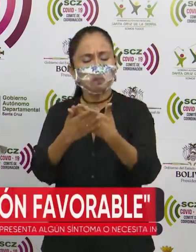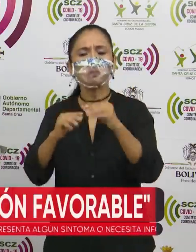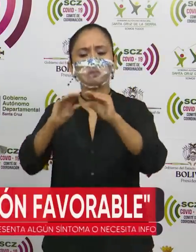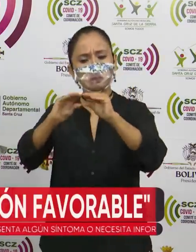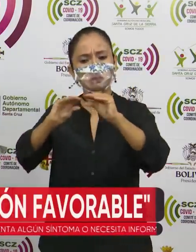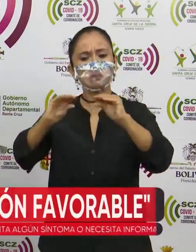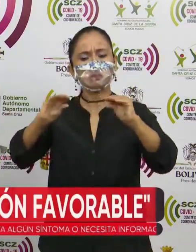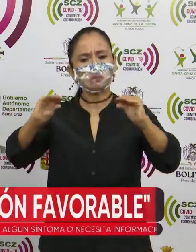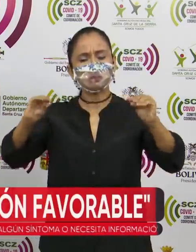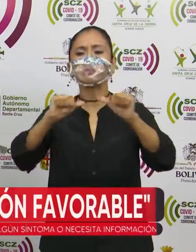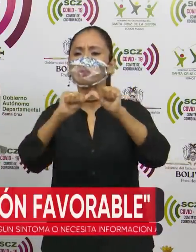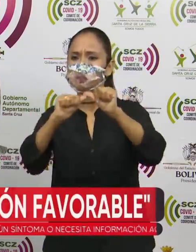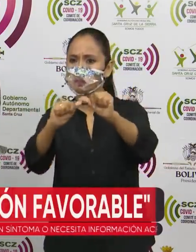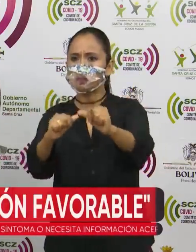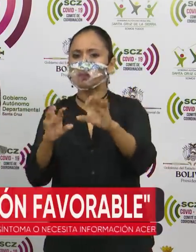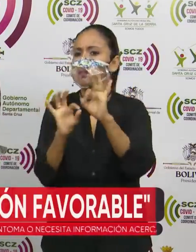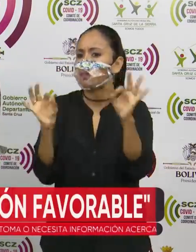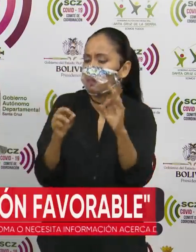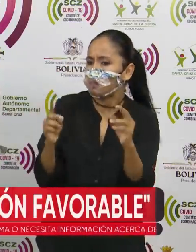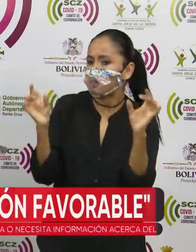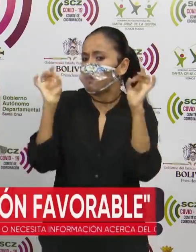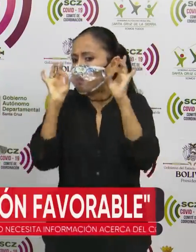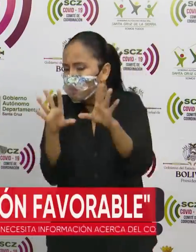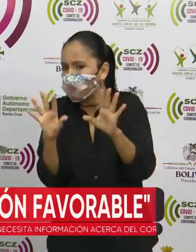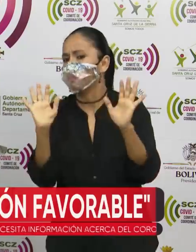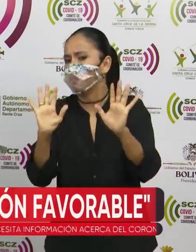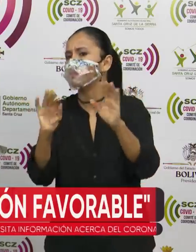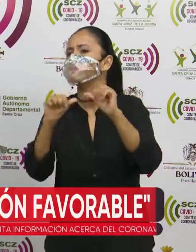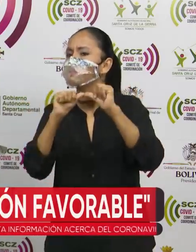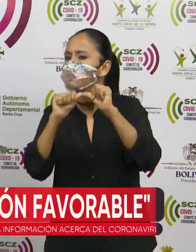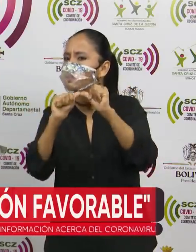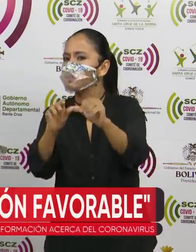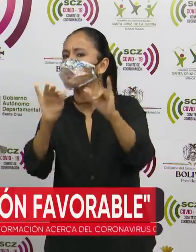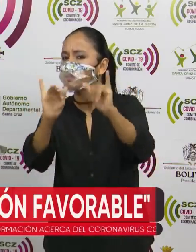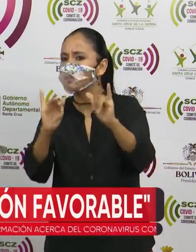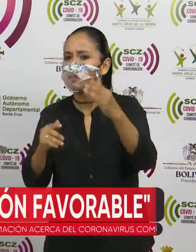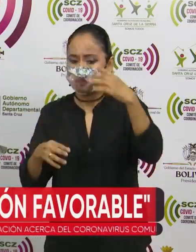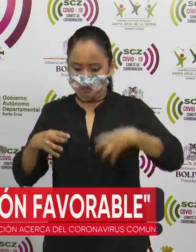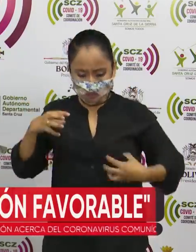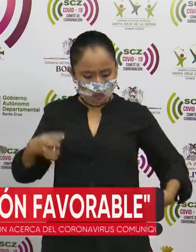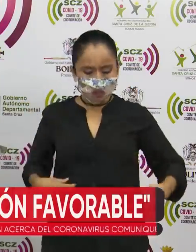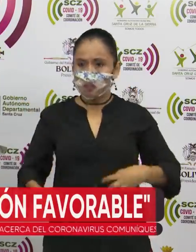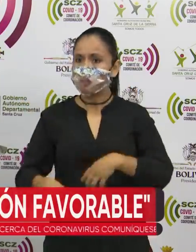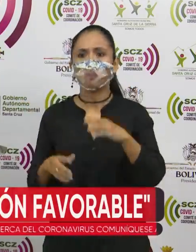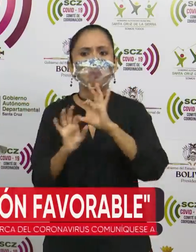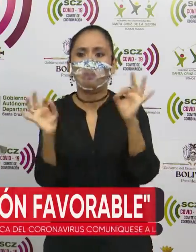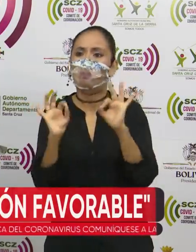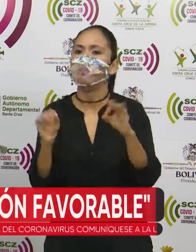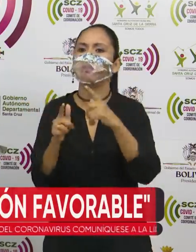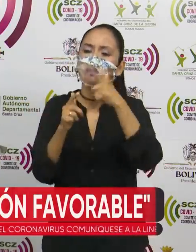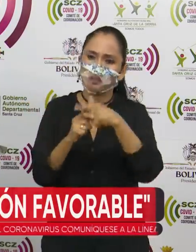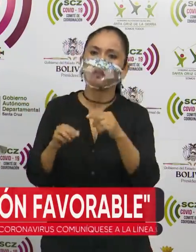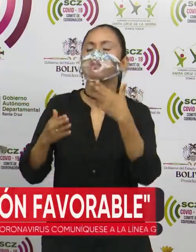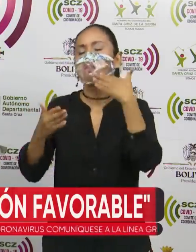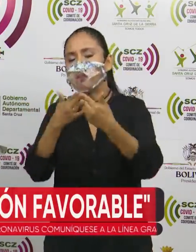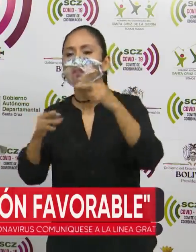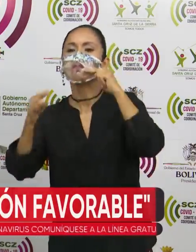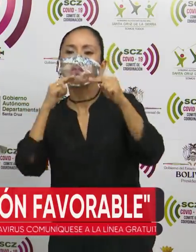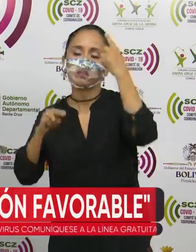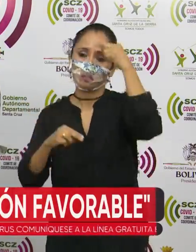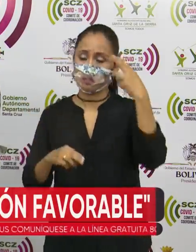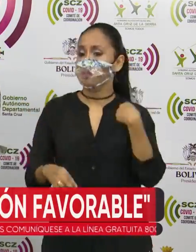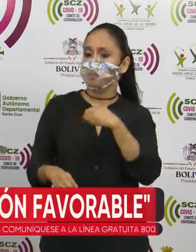estable, sin ninguna otra gravedad de cualquier otro órgano. Por lo tanto, son buenas noticias para nosotros y nos han